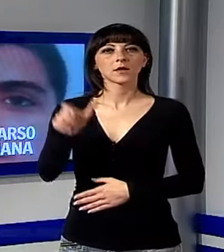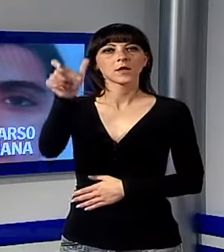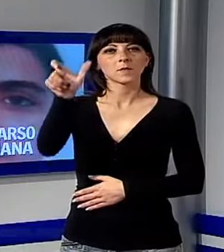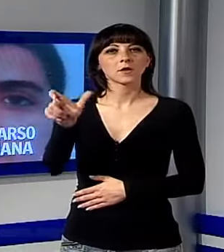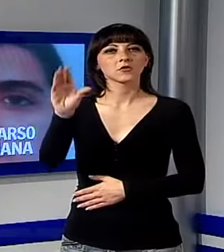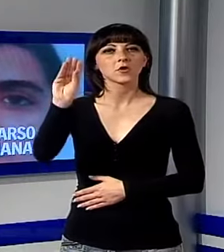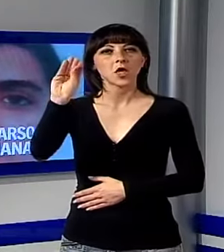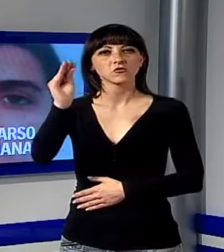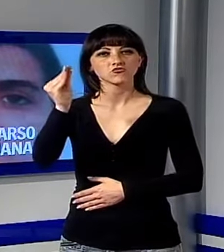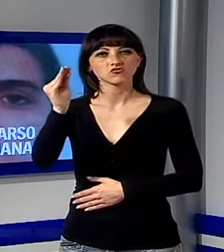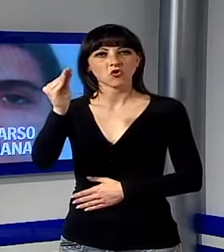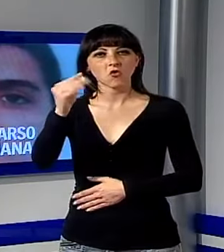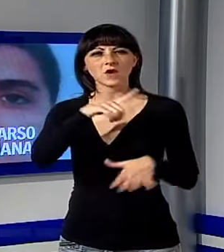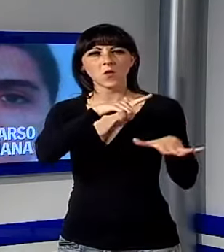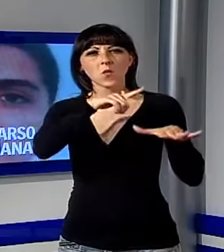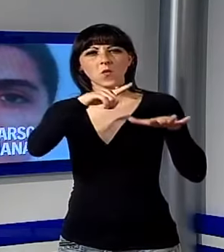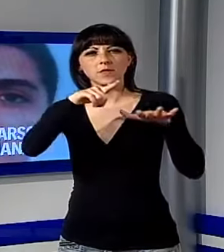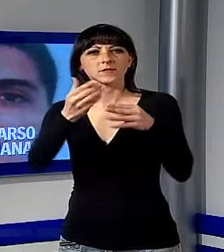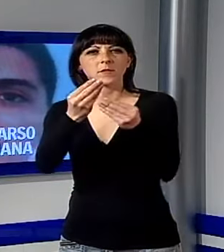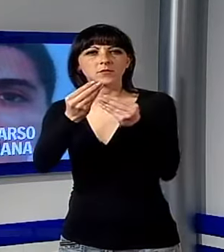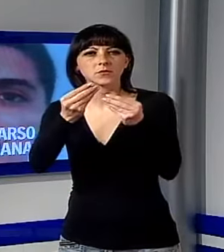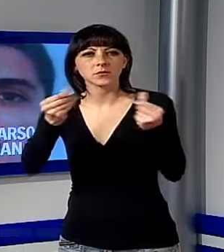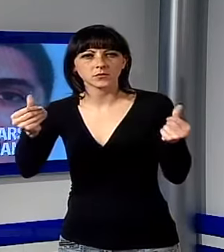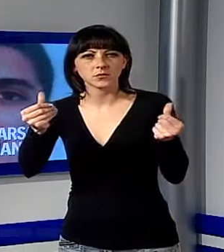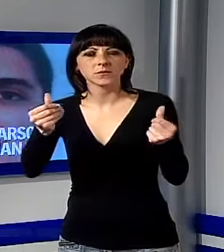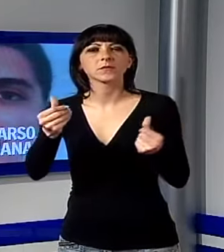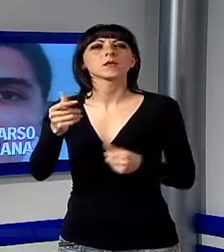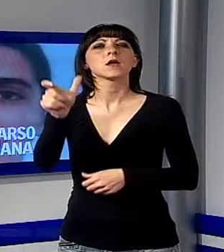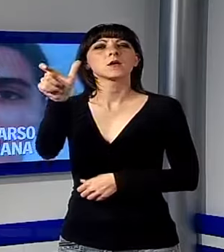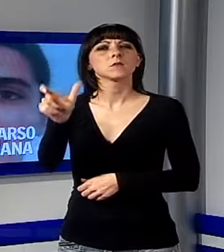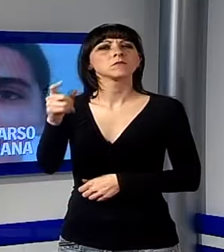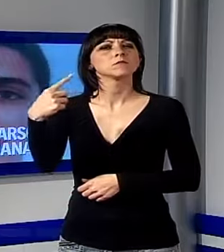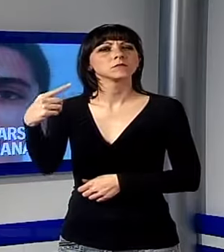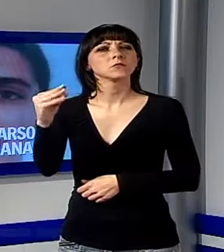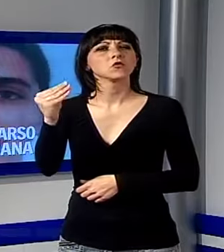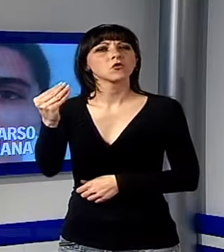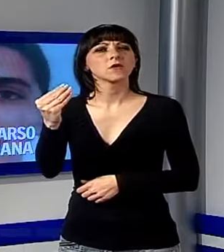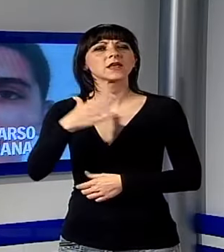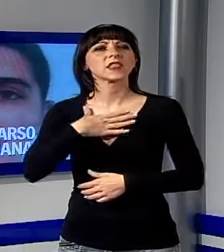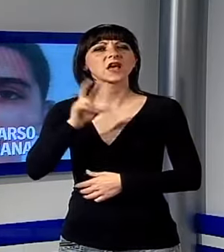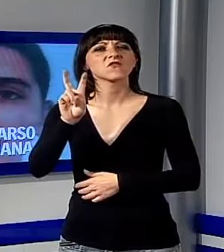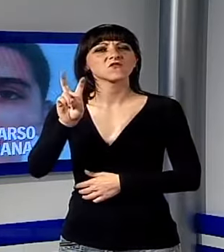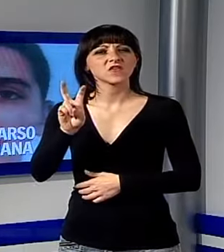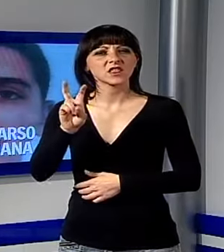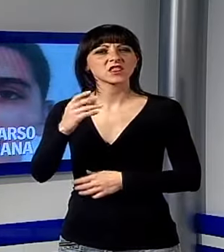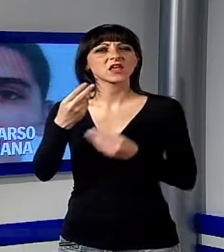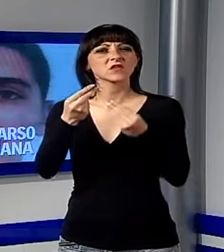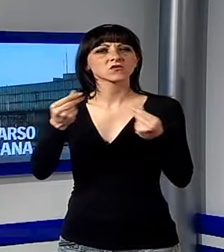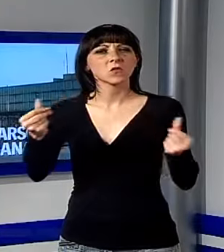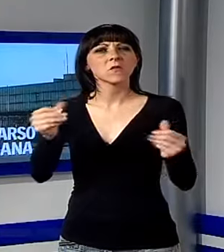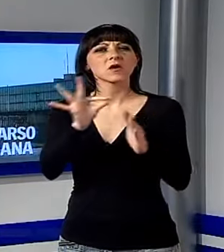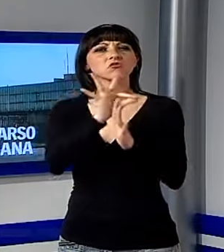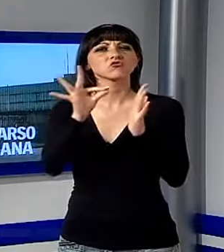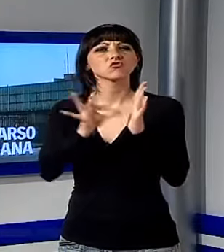Giovane scomparso da una settimana, un ventenne di origini marocchine scomparso da casa a Torre del Lago il 29 maggio, il padre